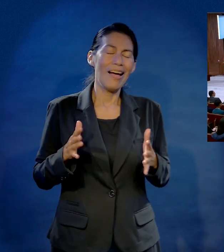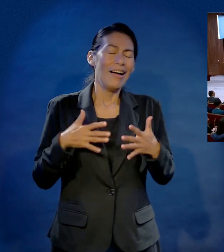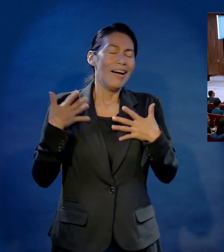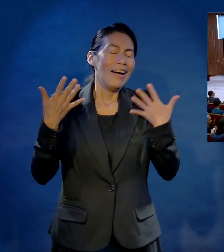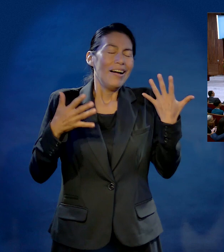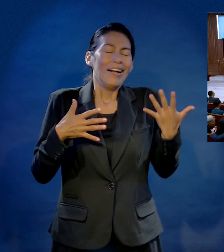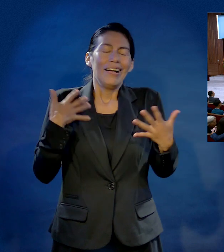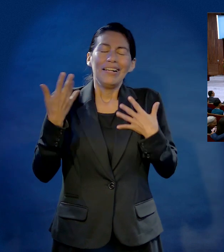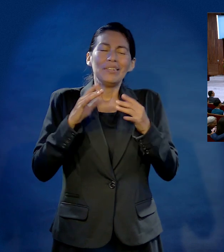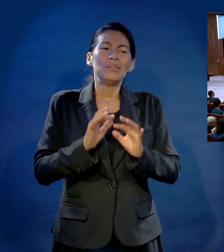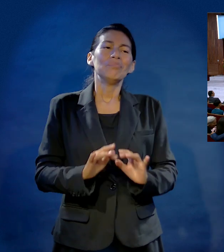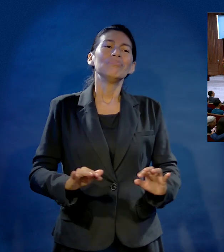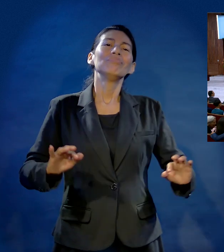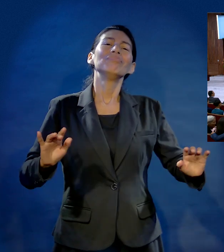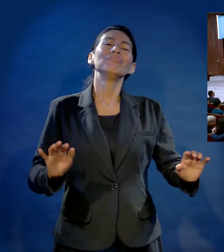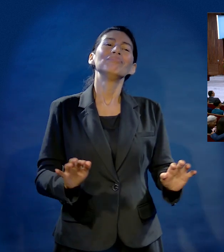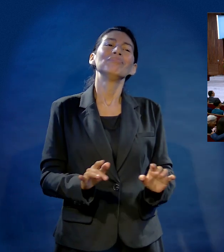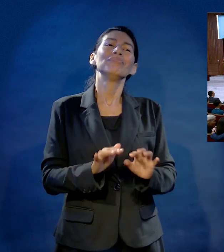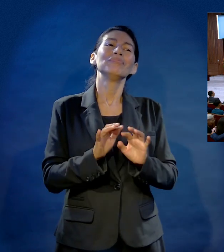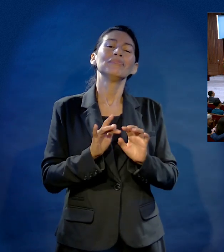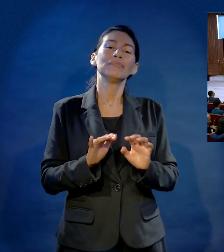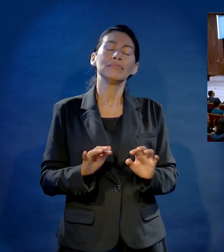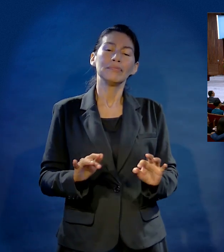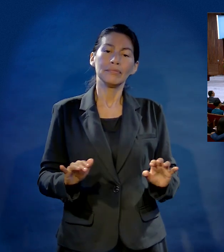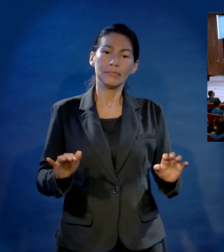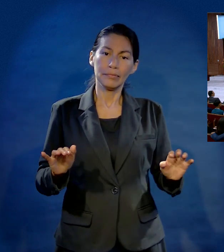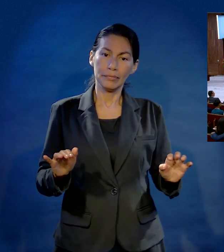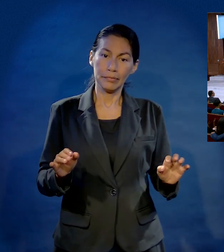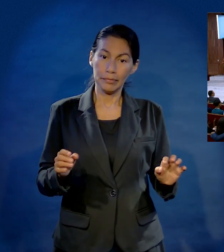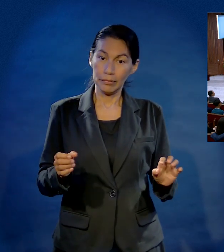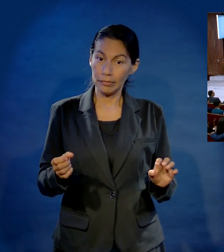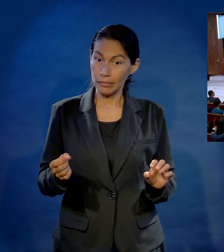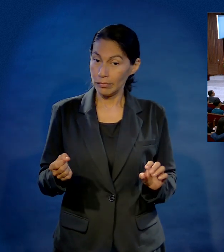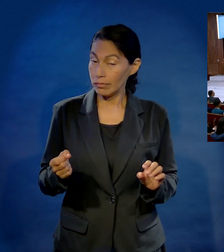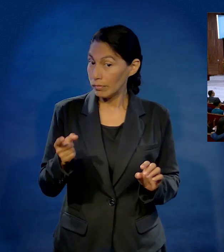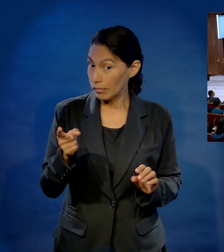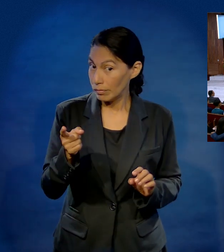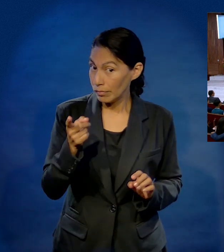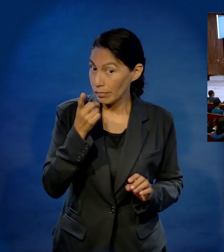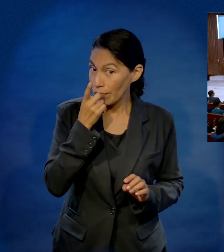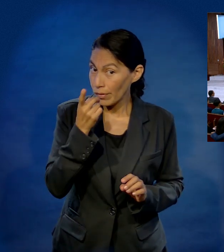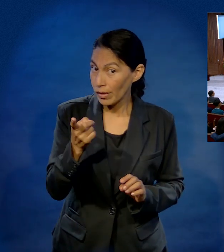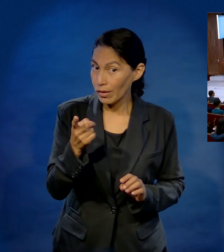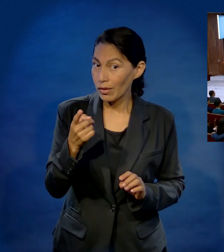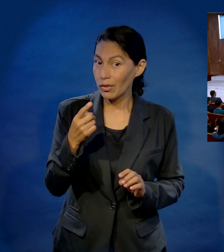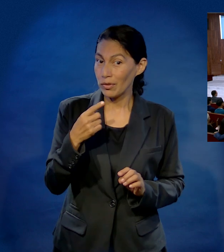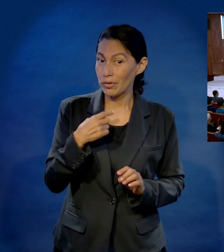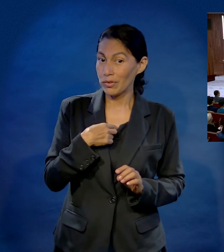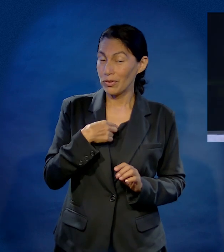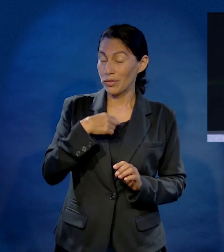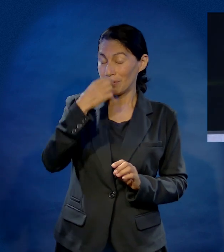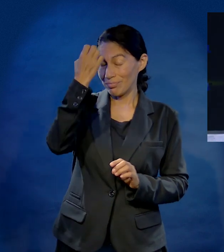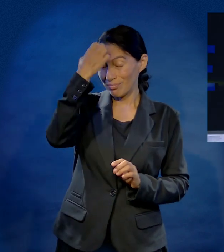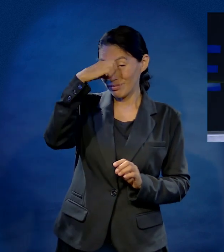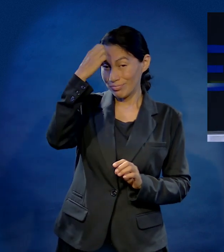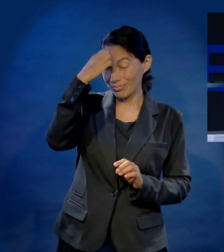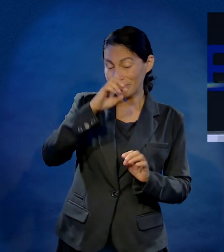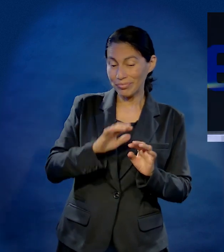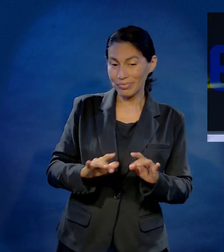como un pianista consumado. Y una de las cosas que dijo fue, cuando me vaya de aquí voy a extrañar